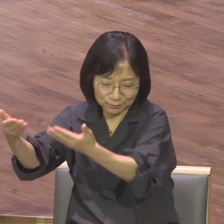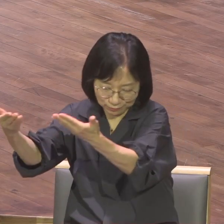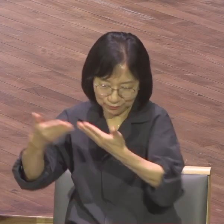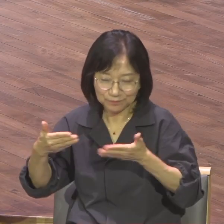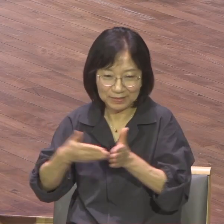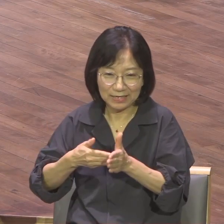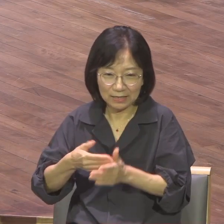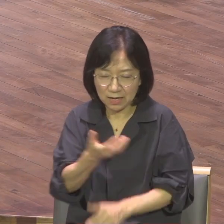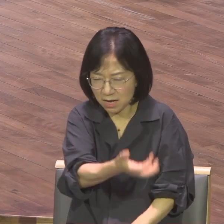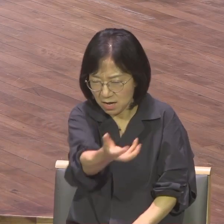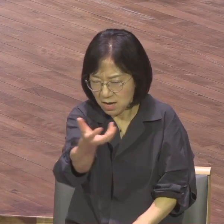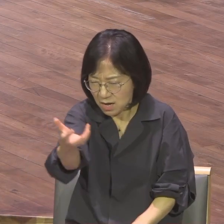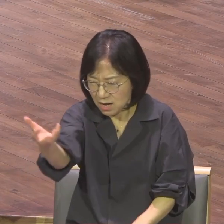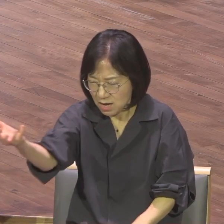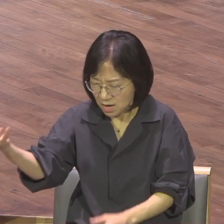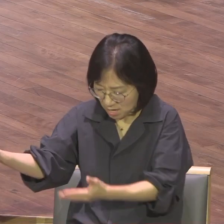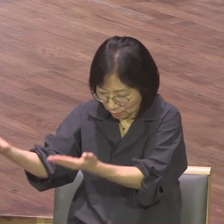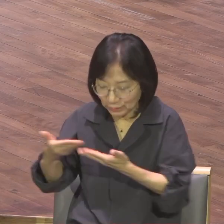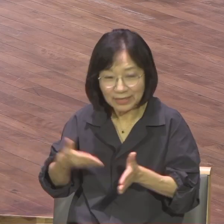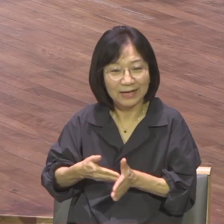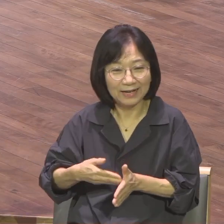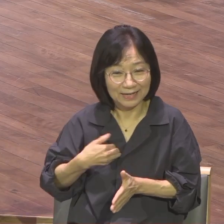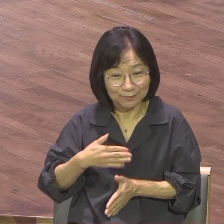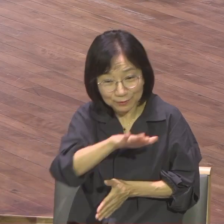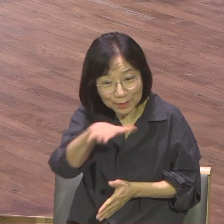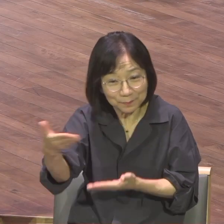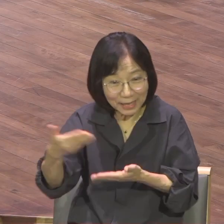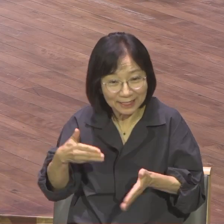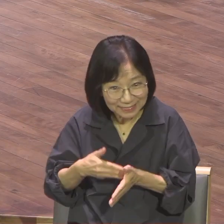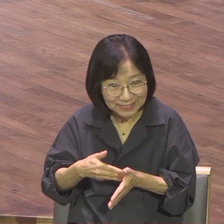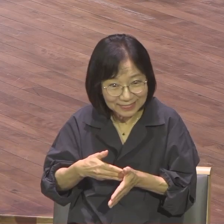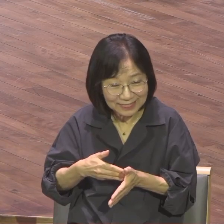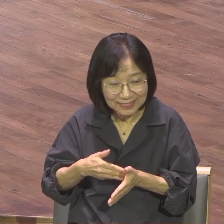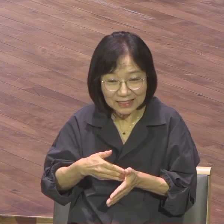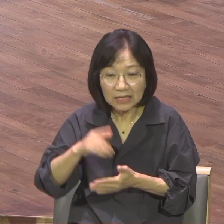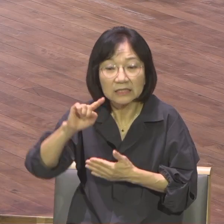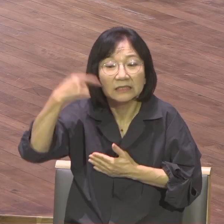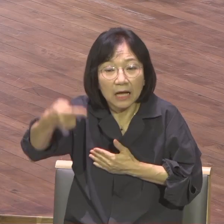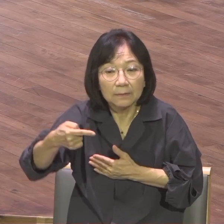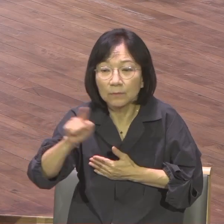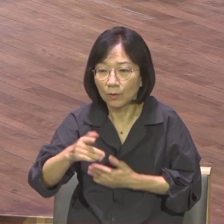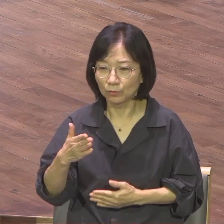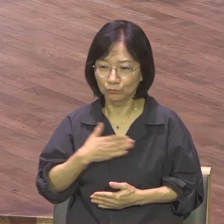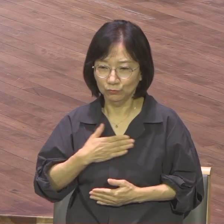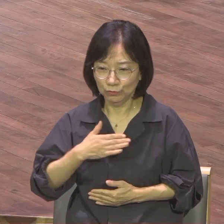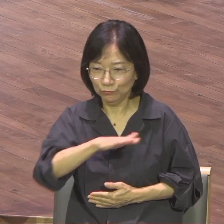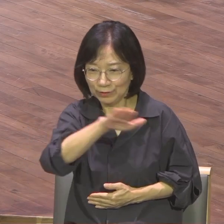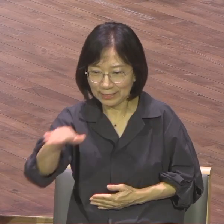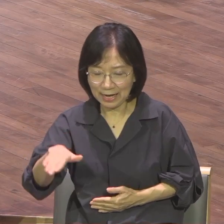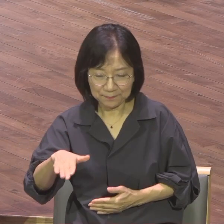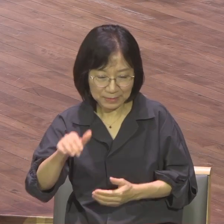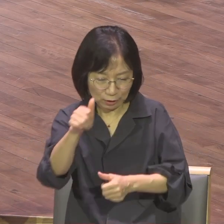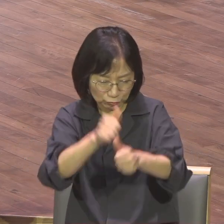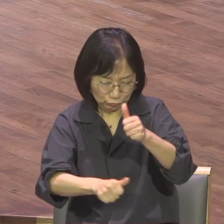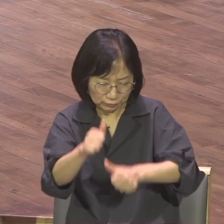이 복음을 받은 우리가 이제는 다음 후대들에게 미래의 남은 자들에게